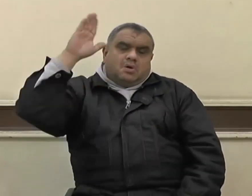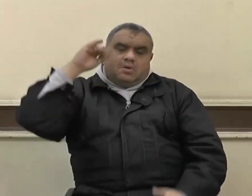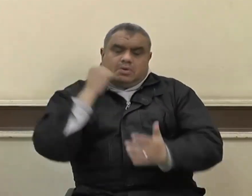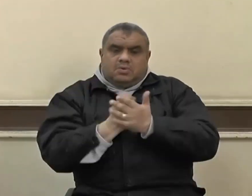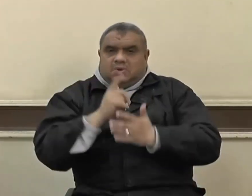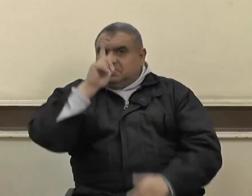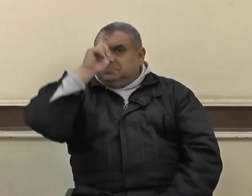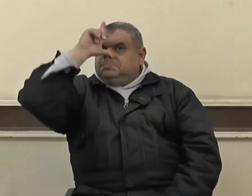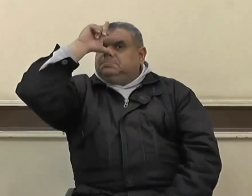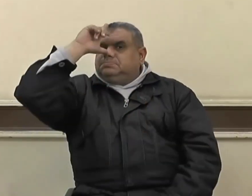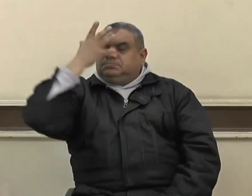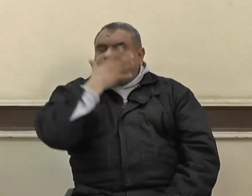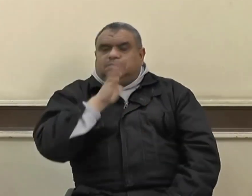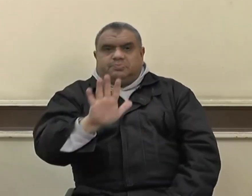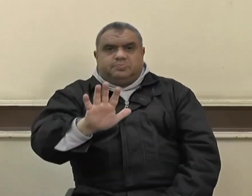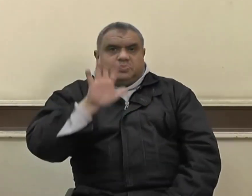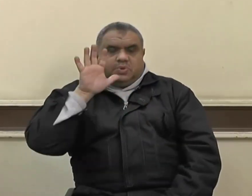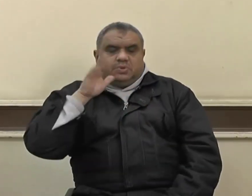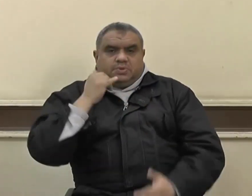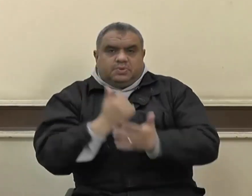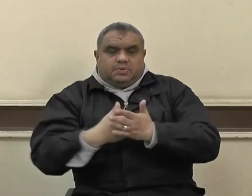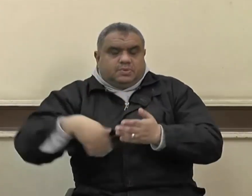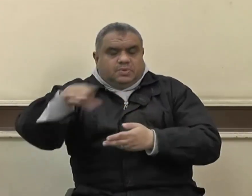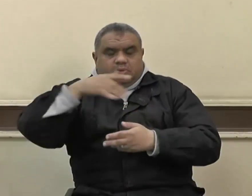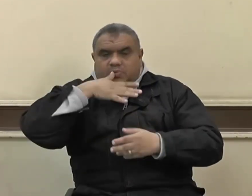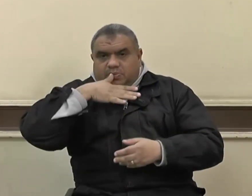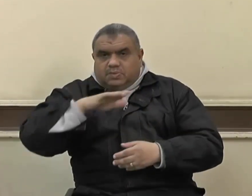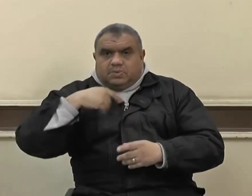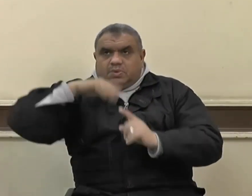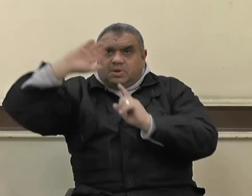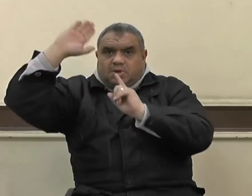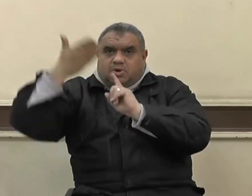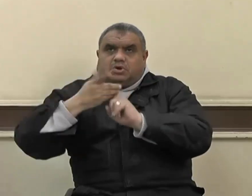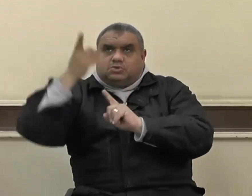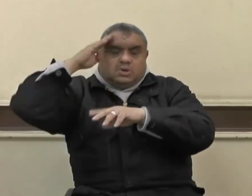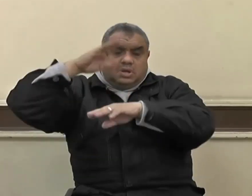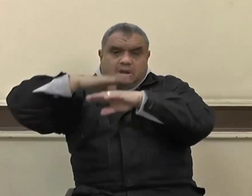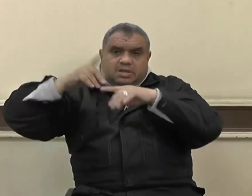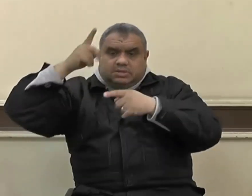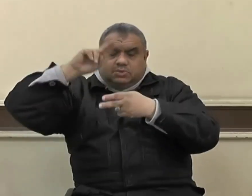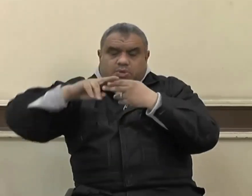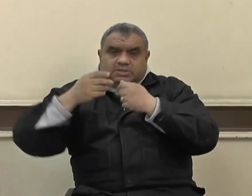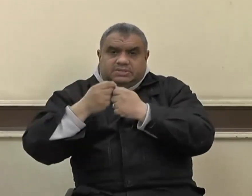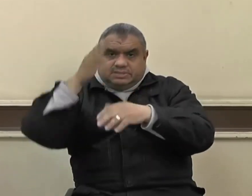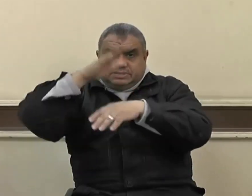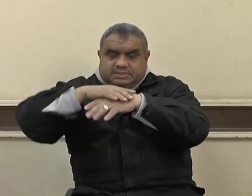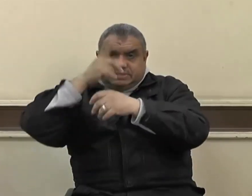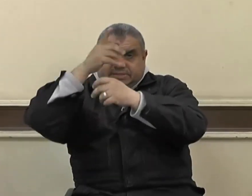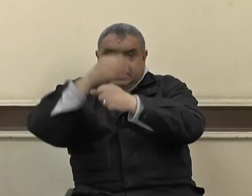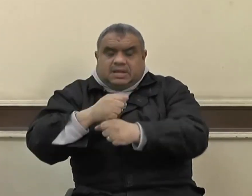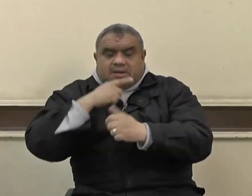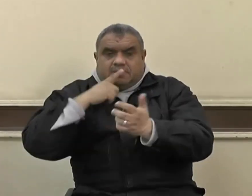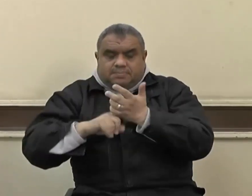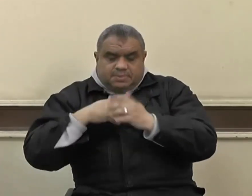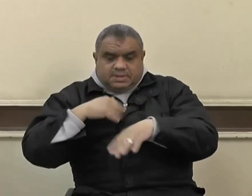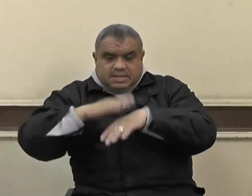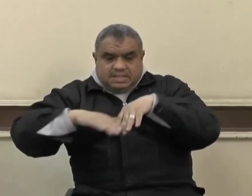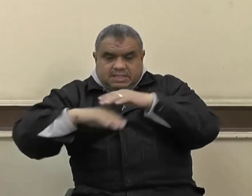أسرهم وإن لهم علينا حقوقا وواجبات منها أن ننظر إليهم